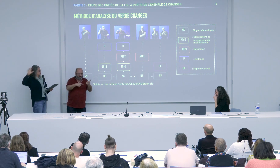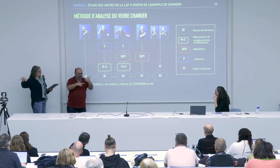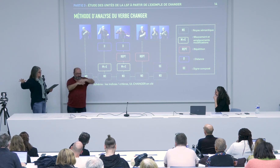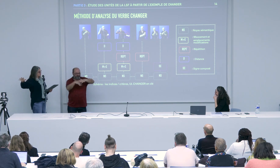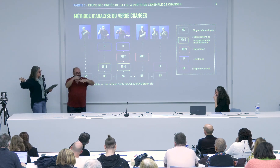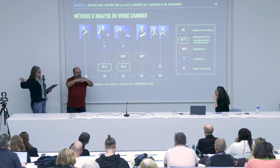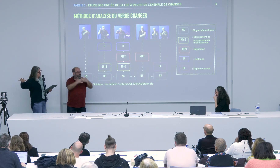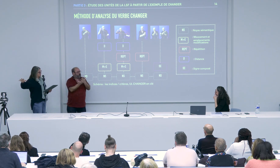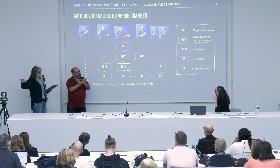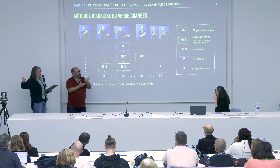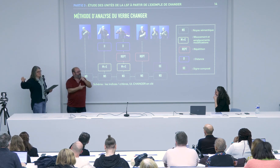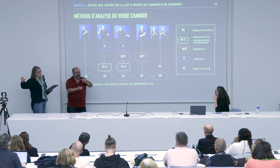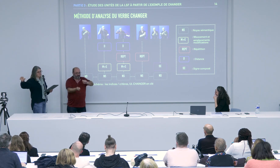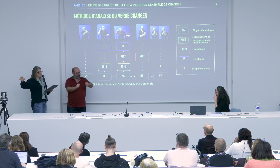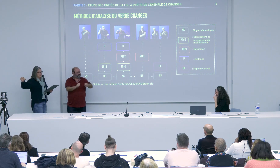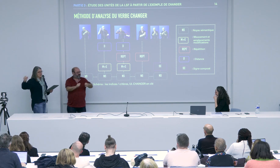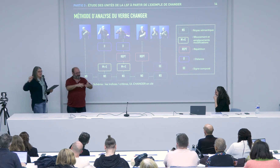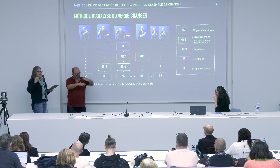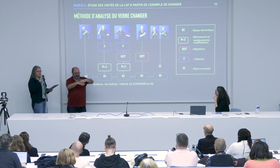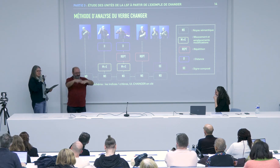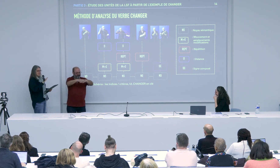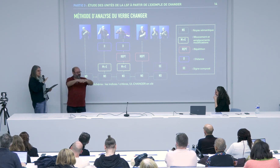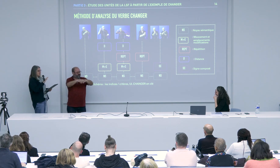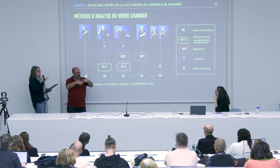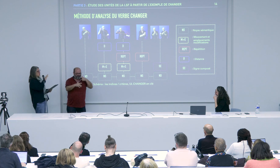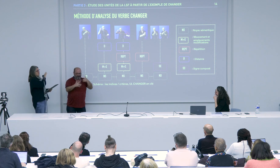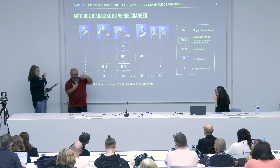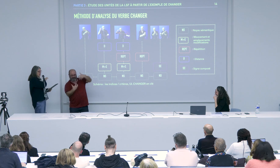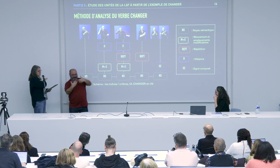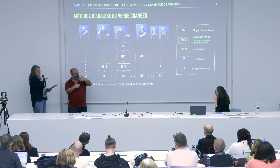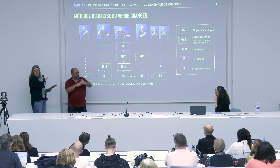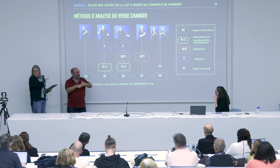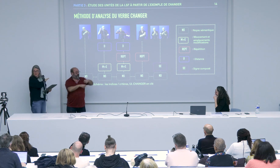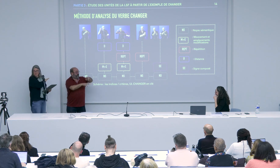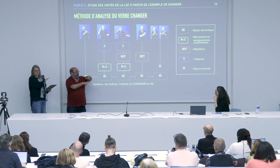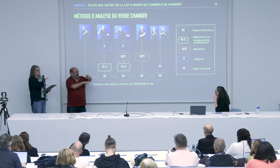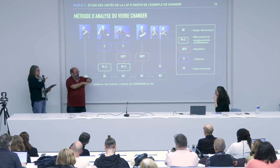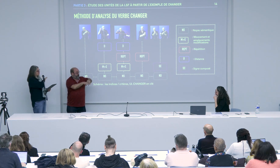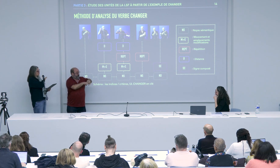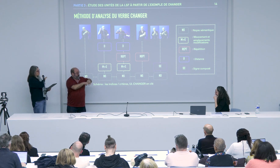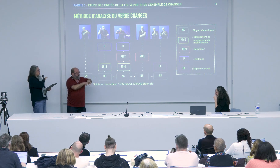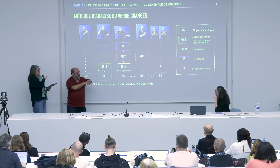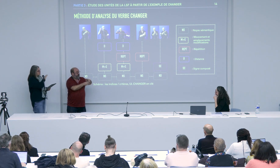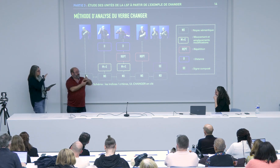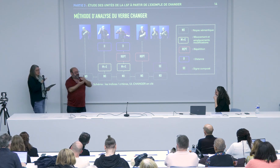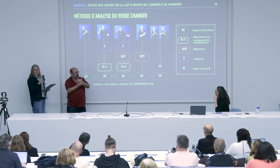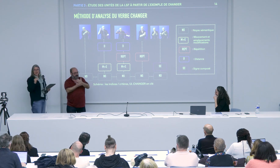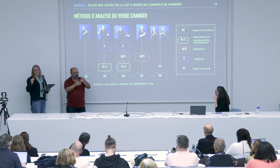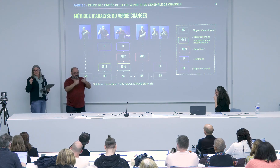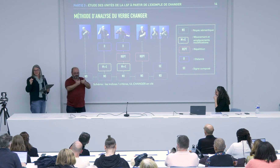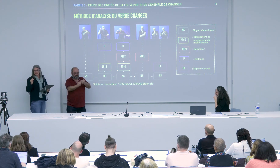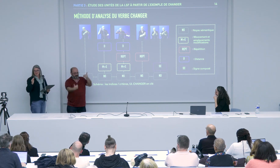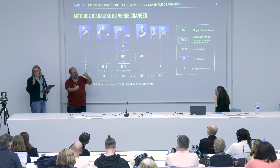le sens de changer et le verbe changer pourrait